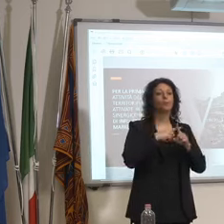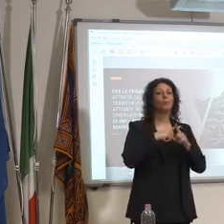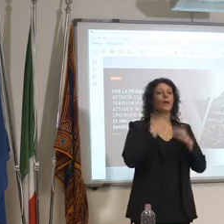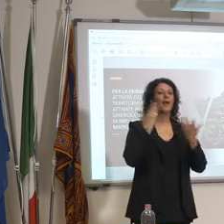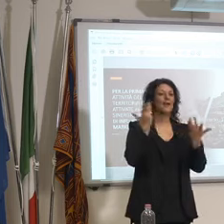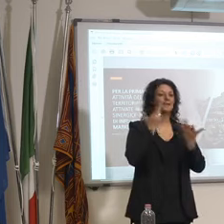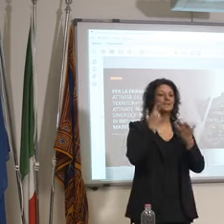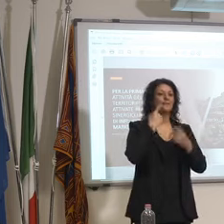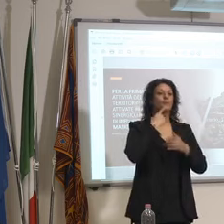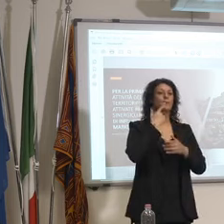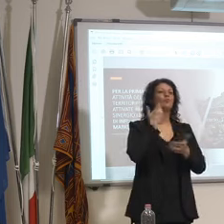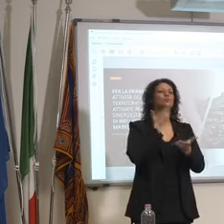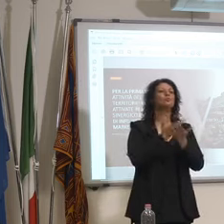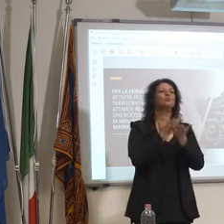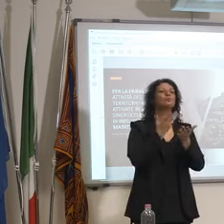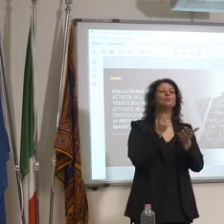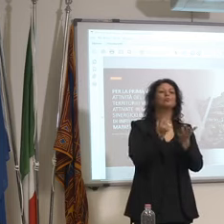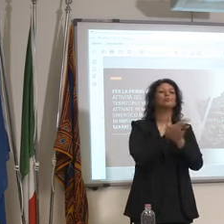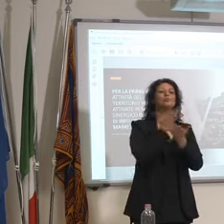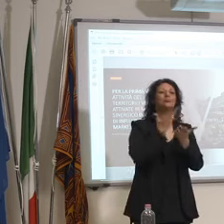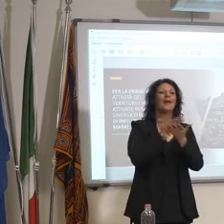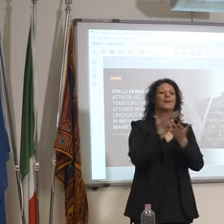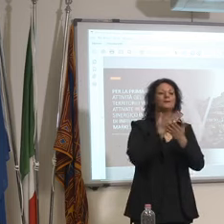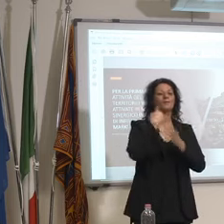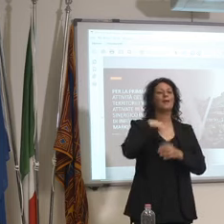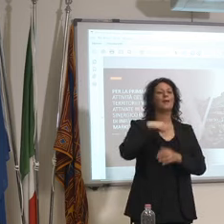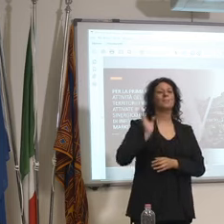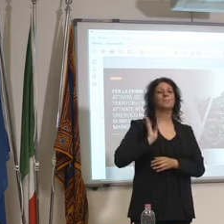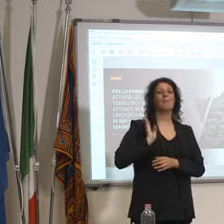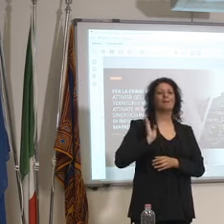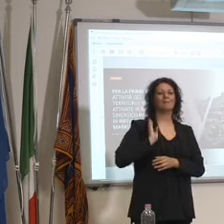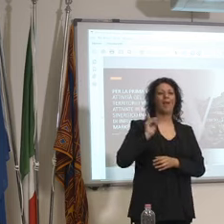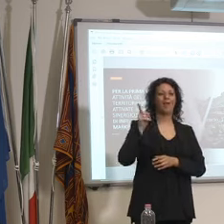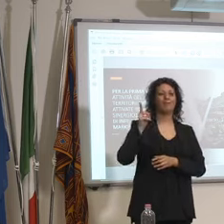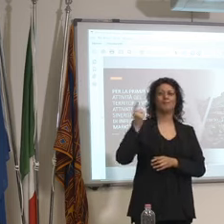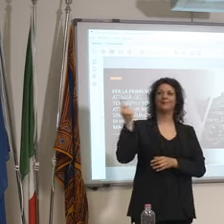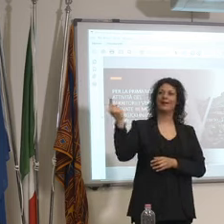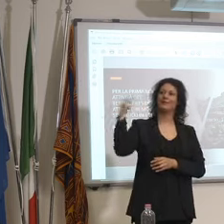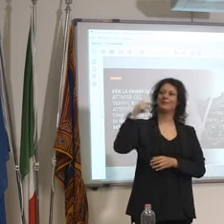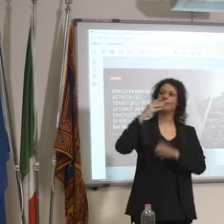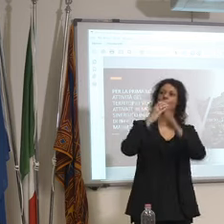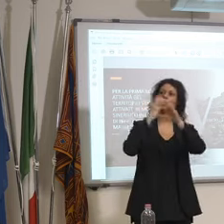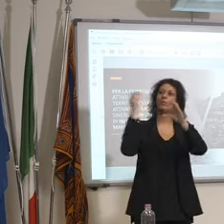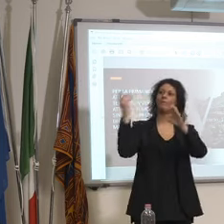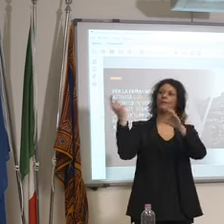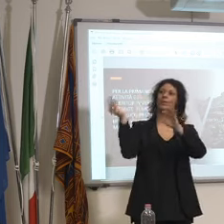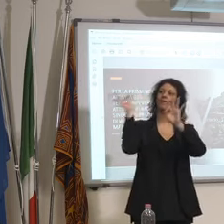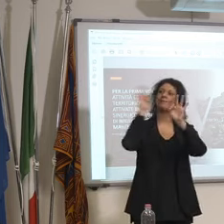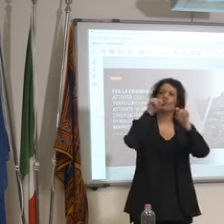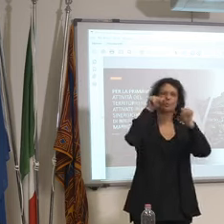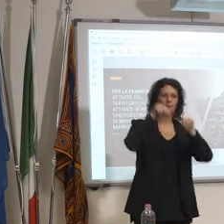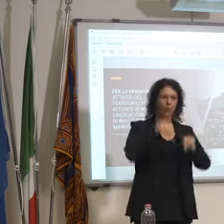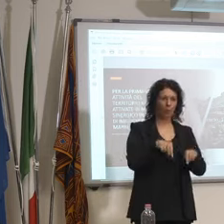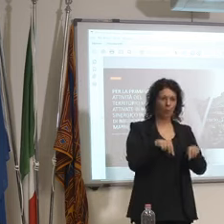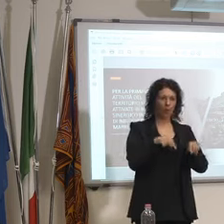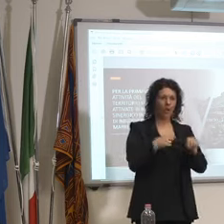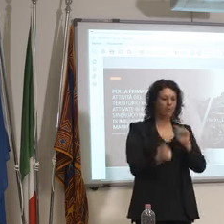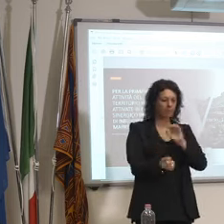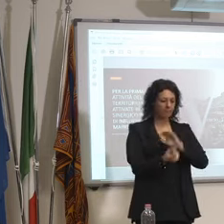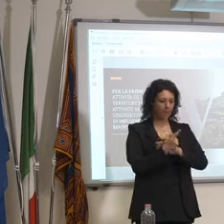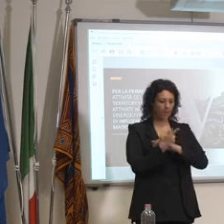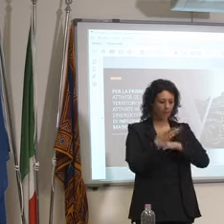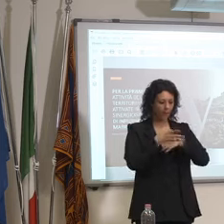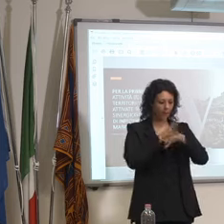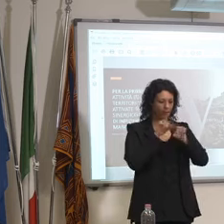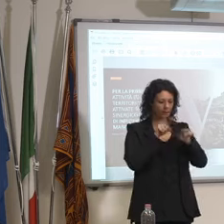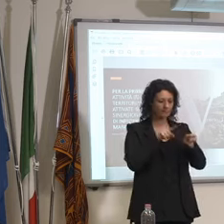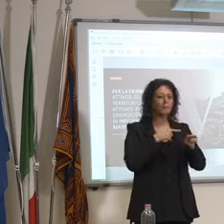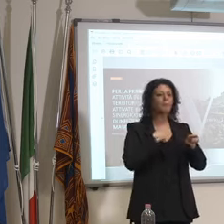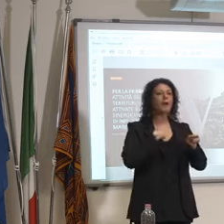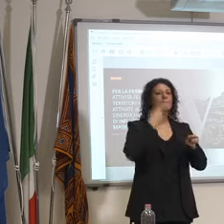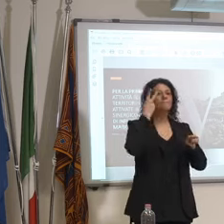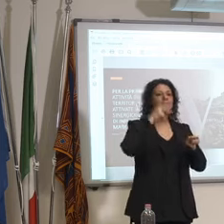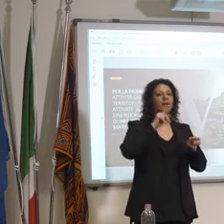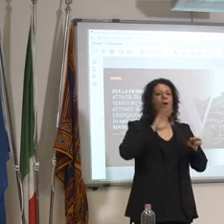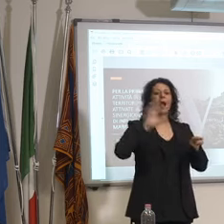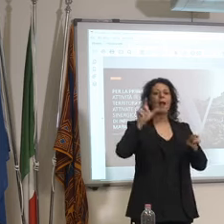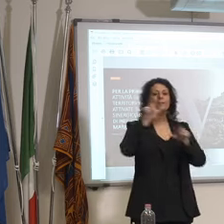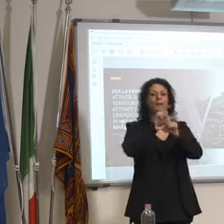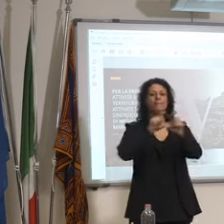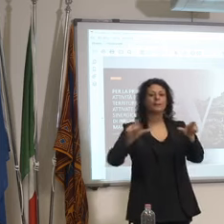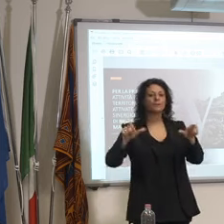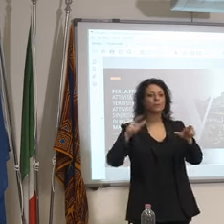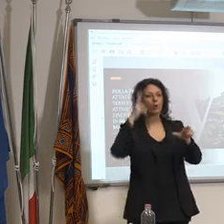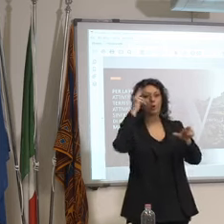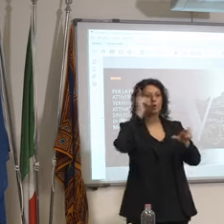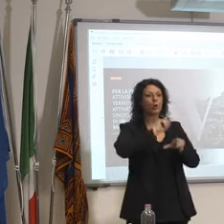col pulmino con altre colleghe che non conosce quindi non riusciamo a rintracciare capite che è già un problema non da